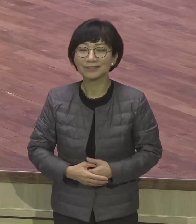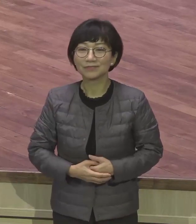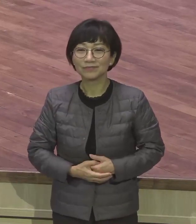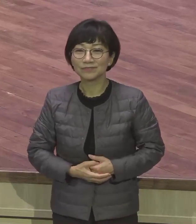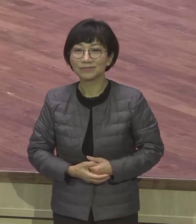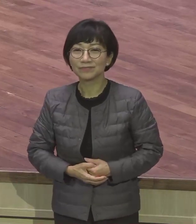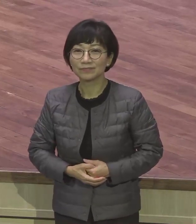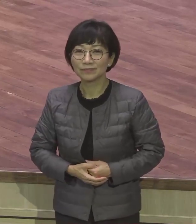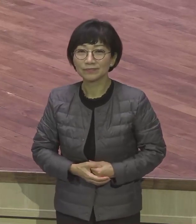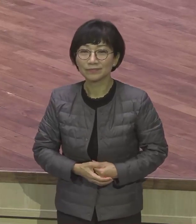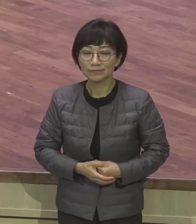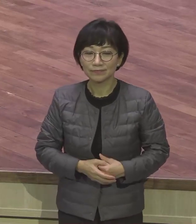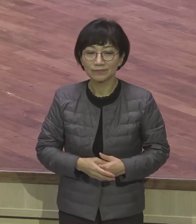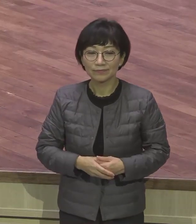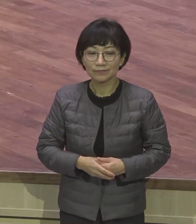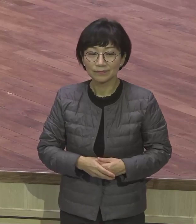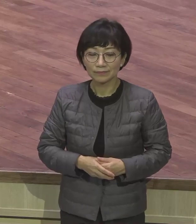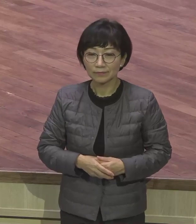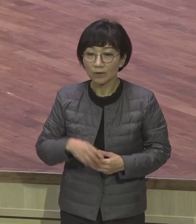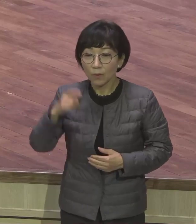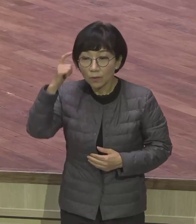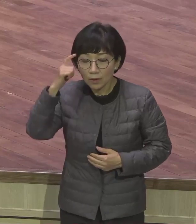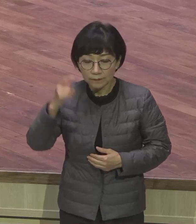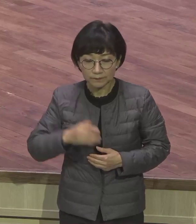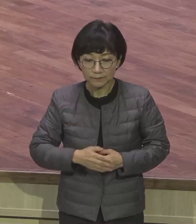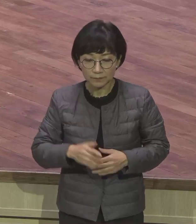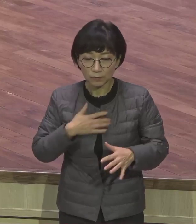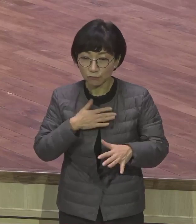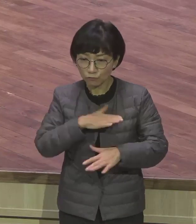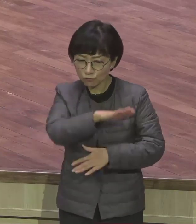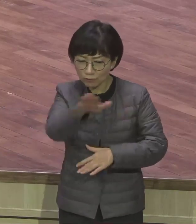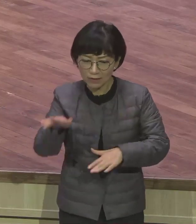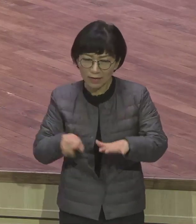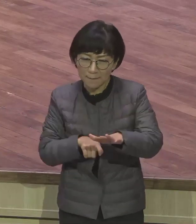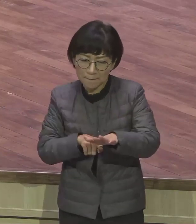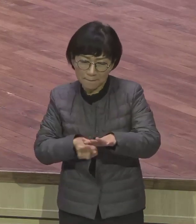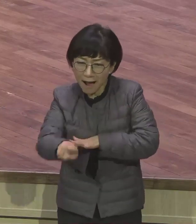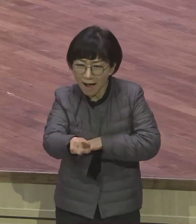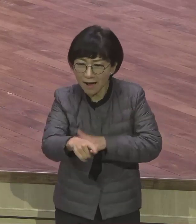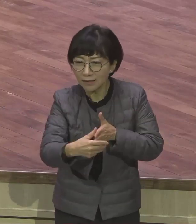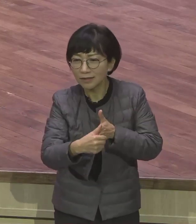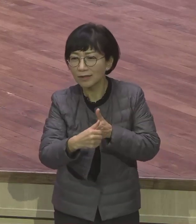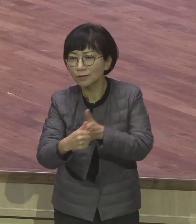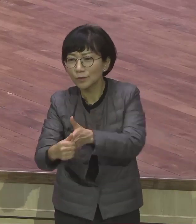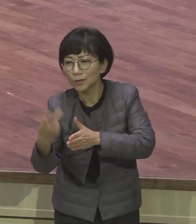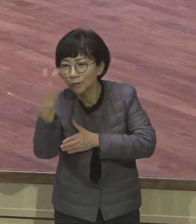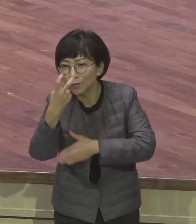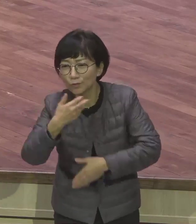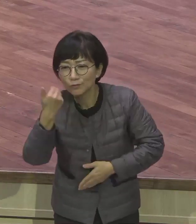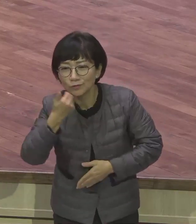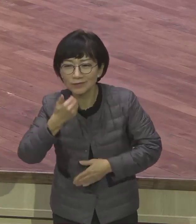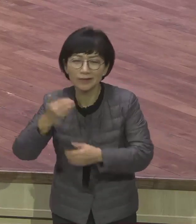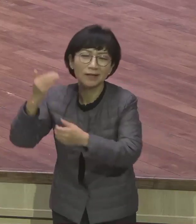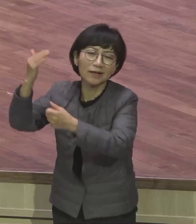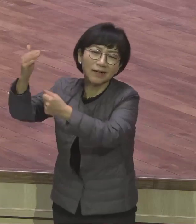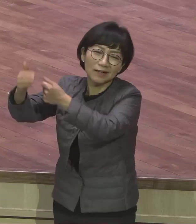바로 앞서서 우리를 인도하시고 보호하시는 누가 계세요? 하나님이 계신다. 하나님이